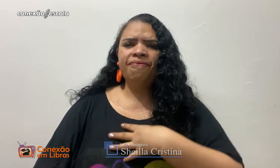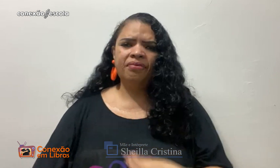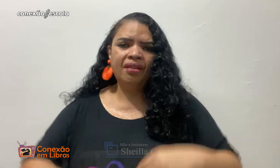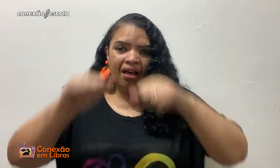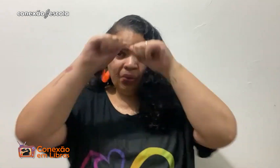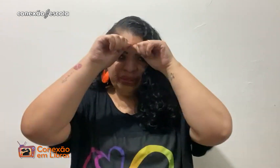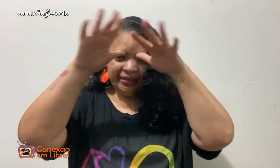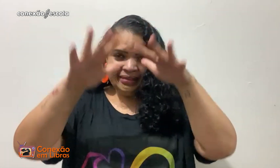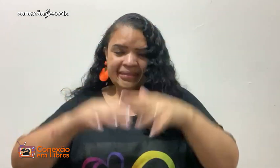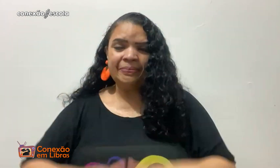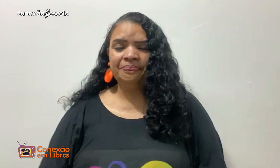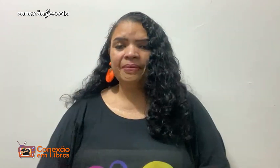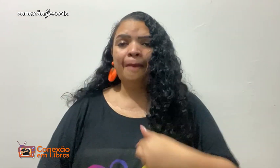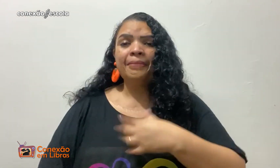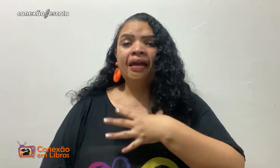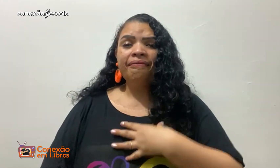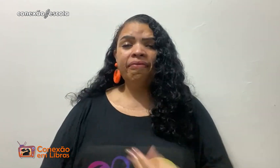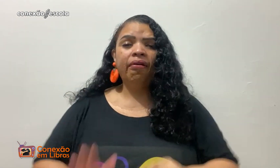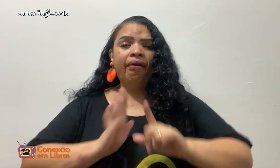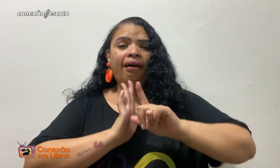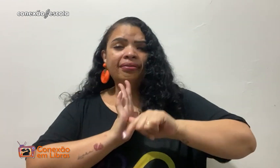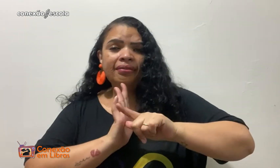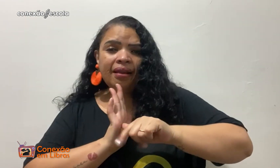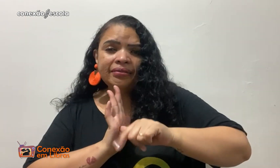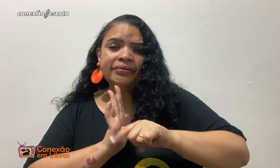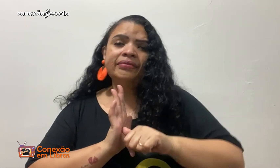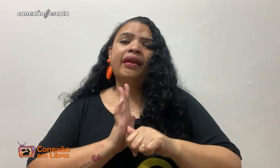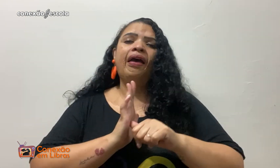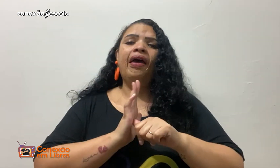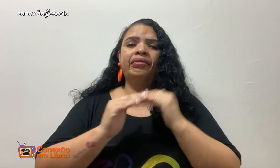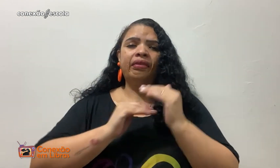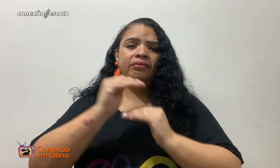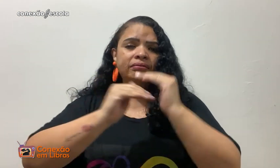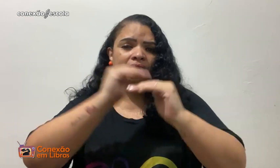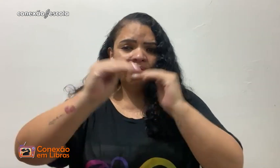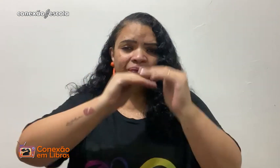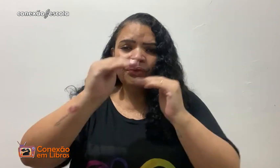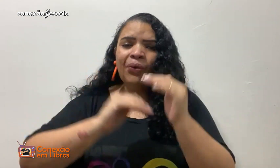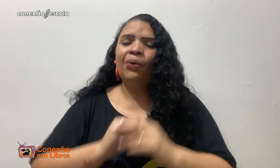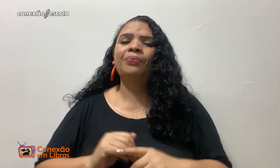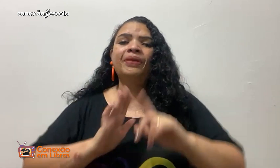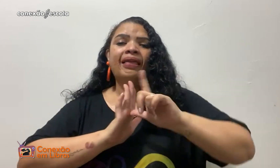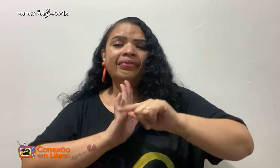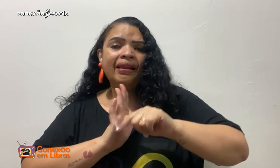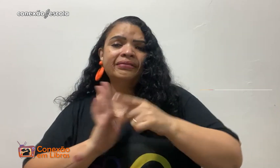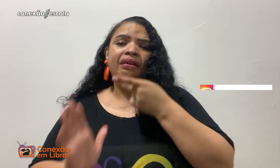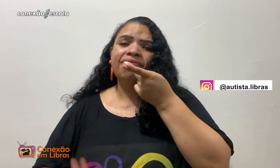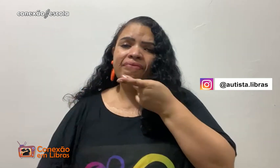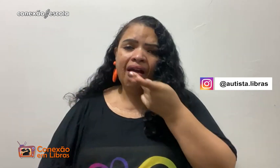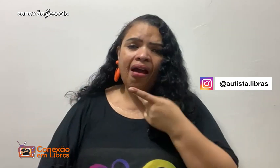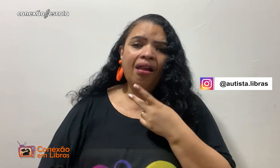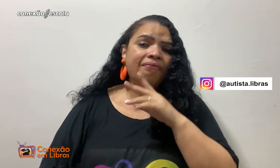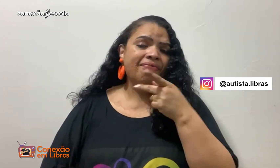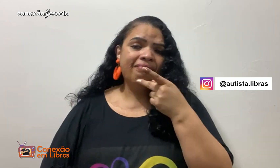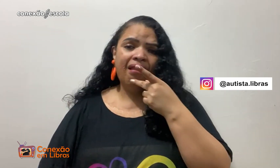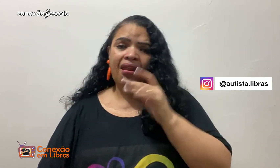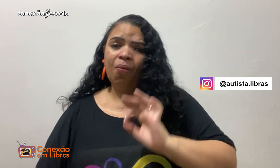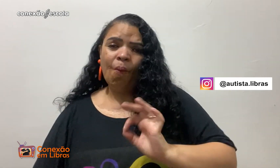Como que eu descobri que a minha filha era autista? A minha filha teve atraso no desenvolvimento, atraso de fala,